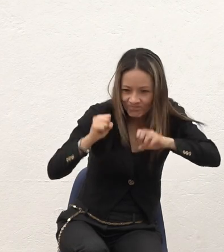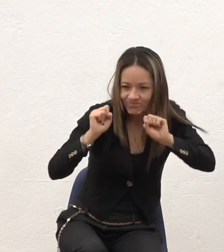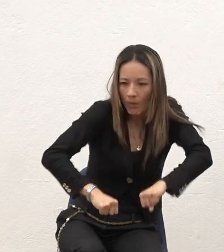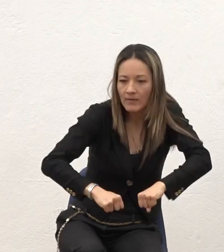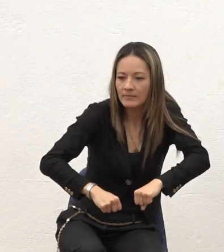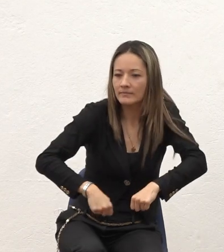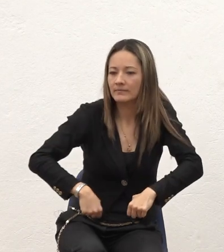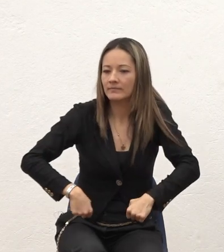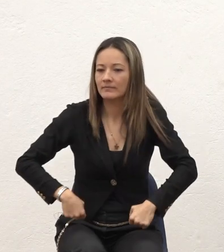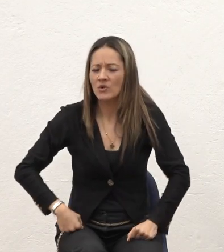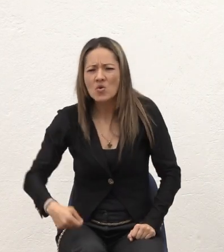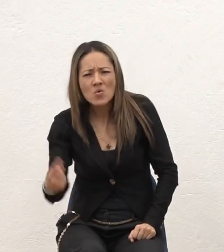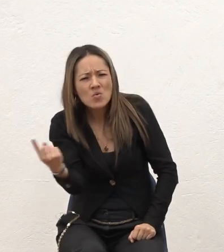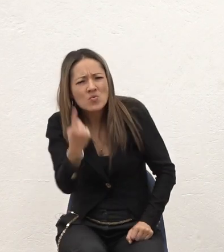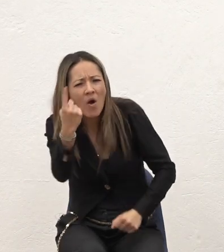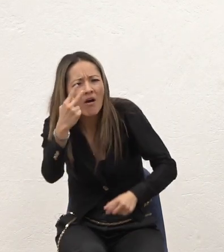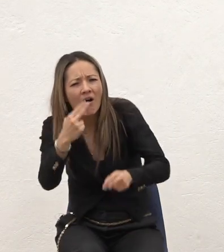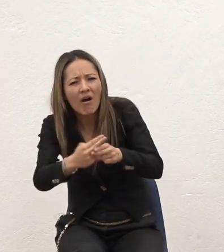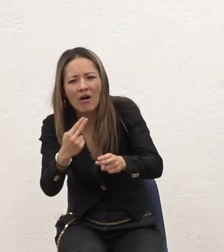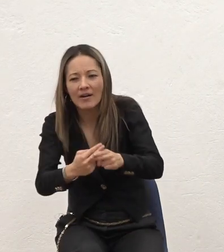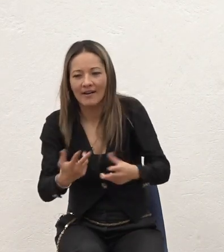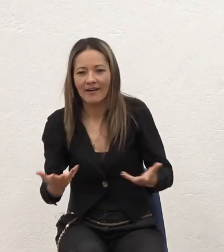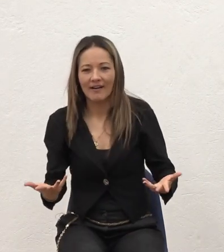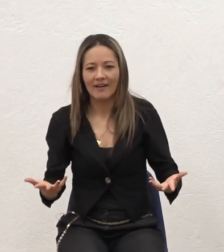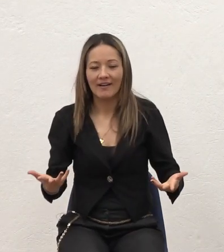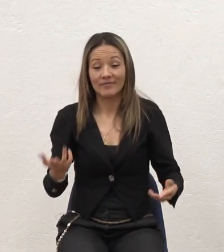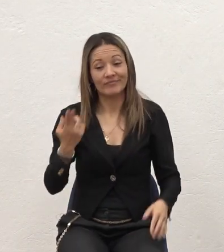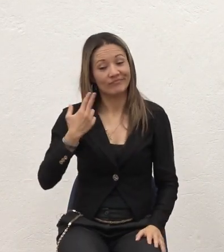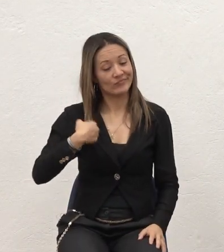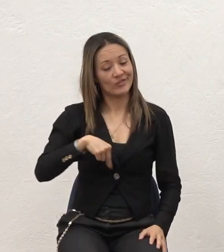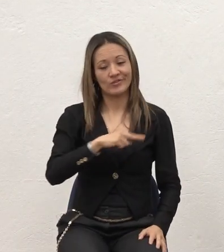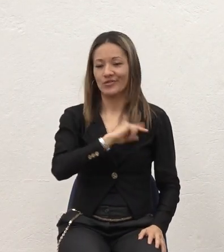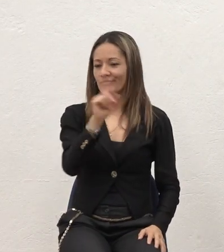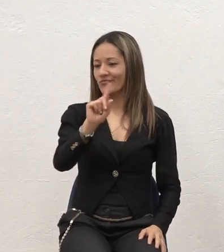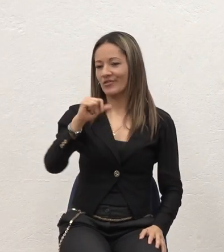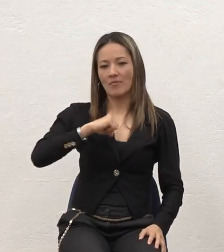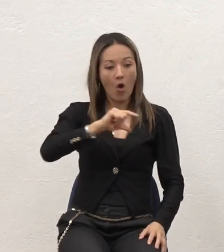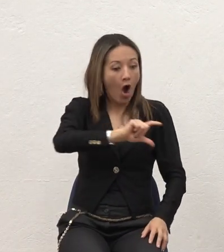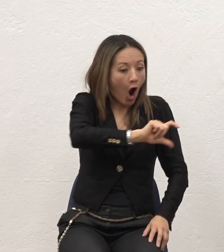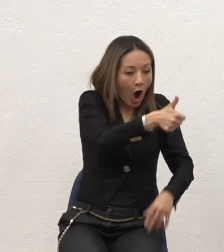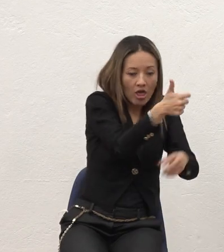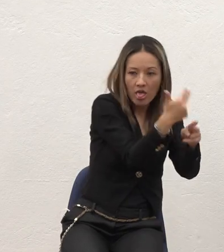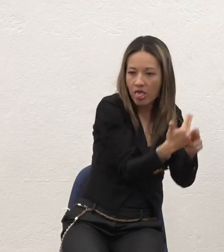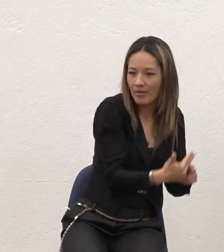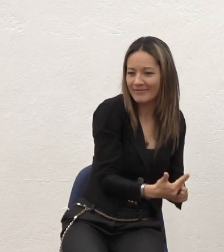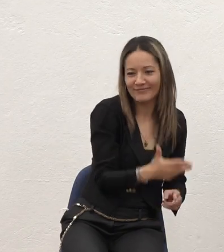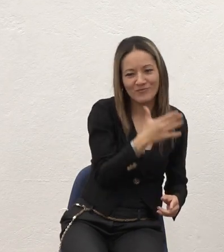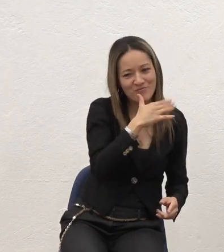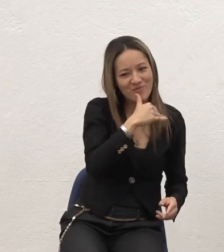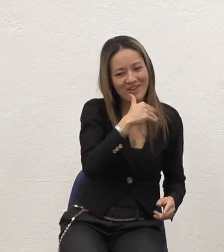Un solo nombre Nosotros No tenemos Ningún otro nombre Y ya vamos a entender Por qué